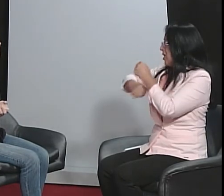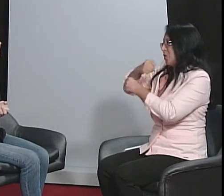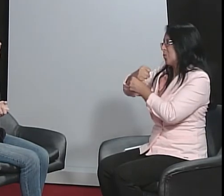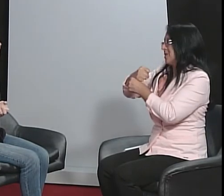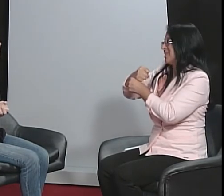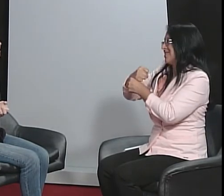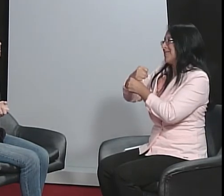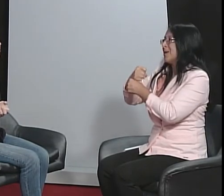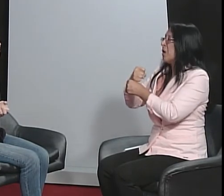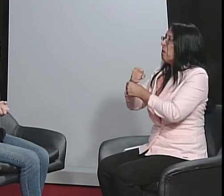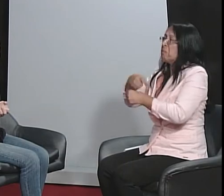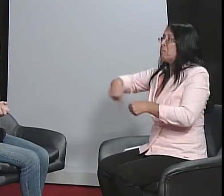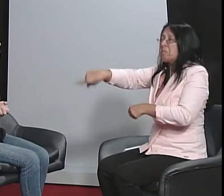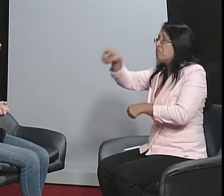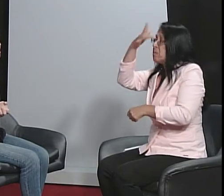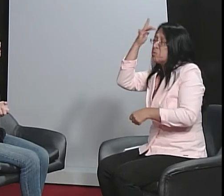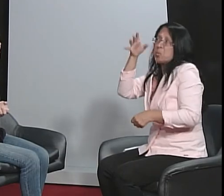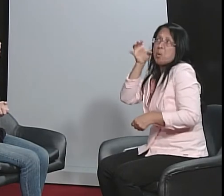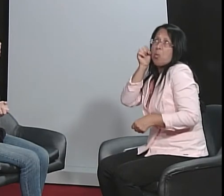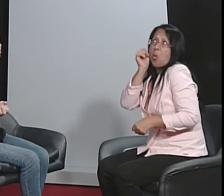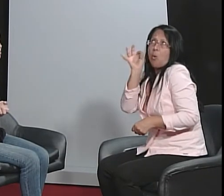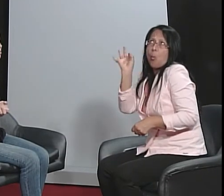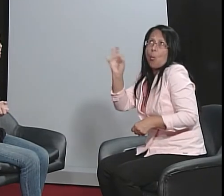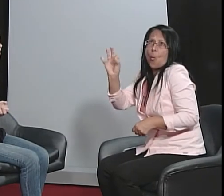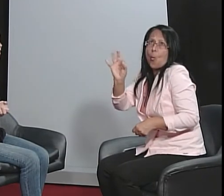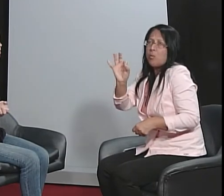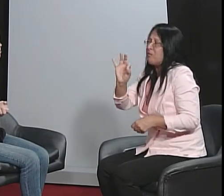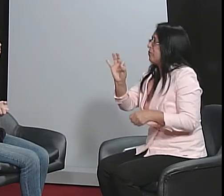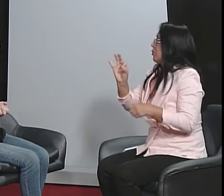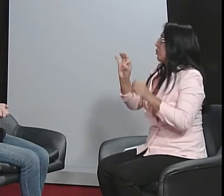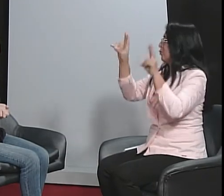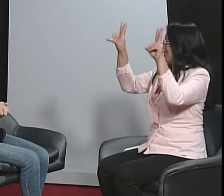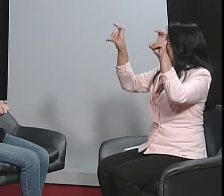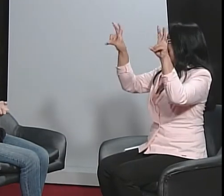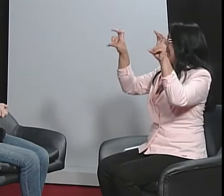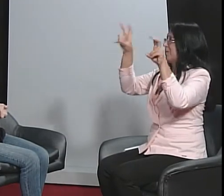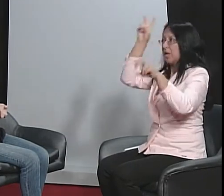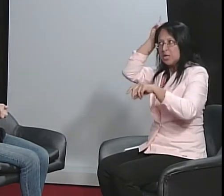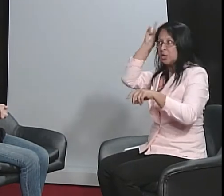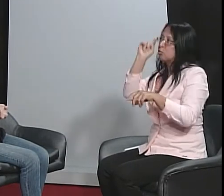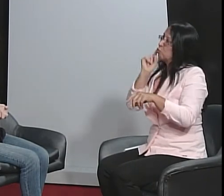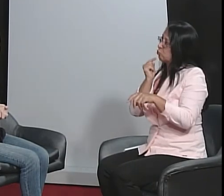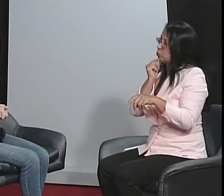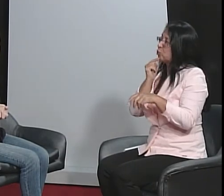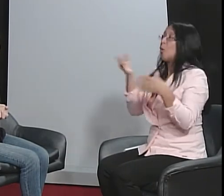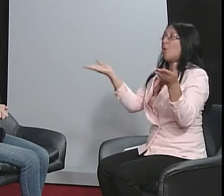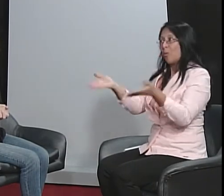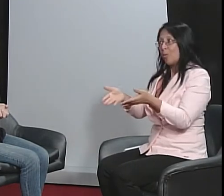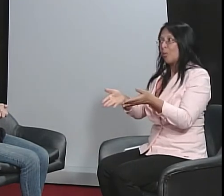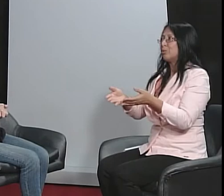Tem uma história de mais de 100 anos que os ouvintes nunca ouviram falar sobre isso, sobre índios surdos.